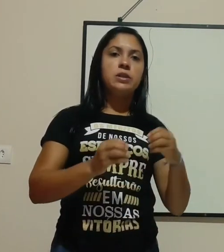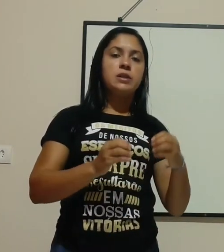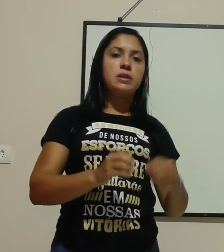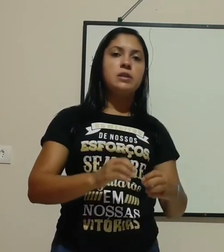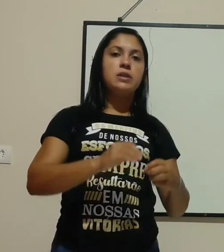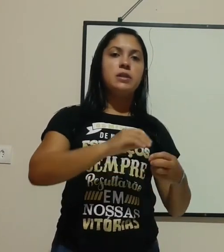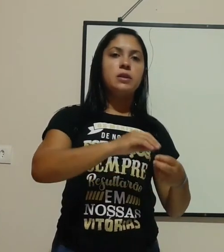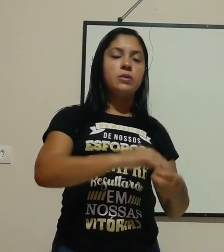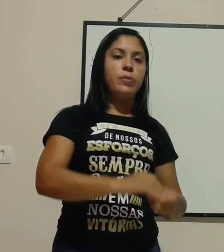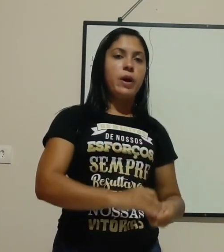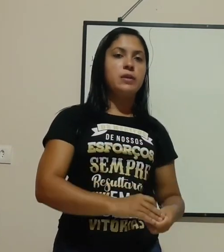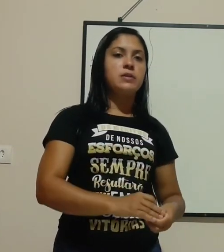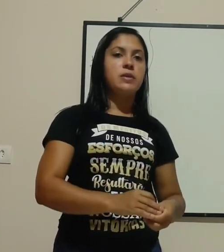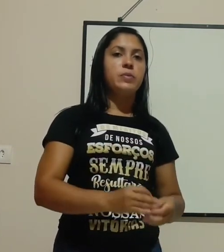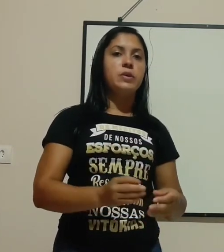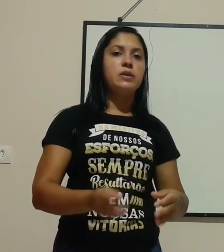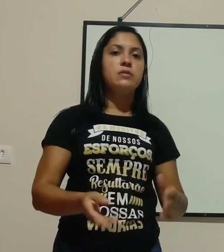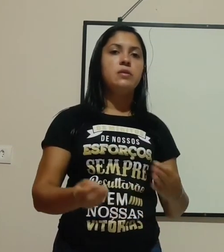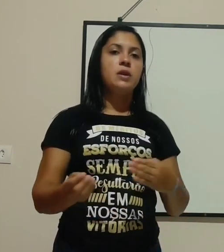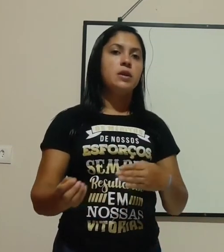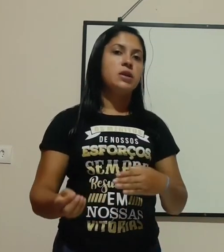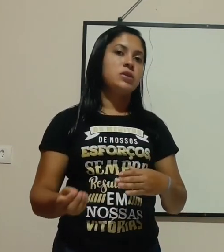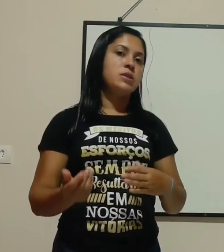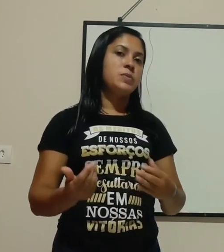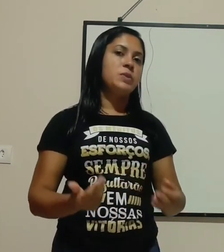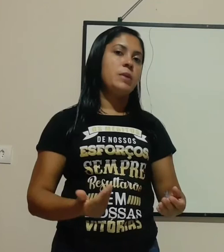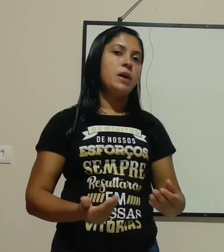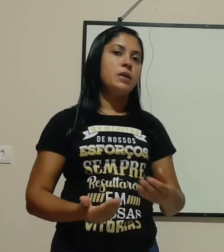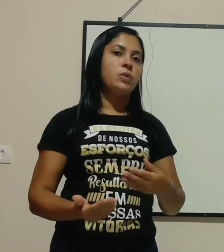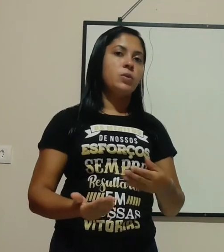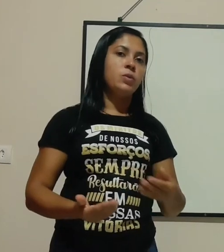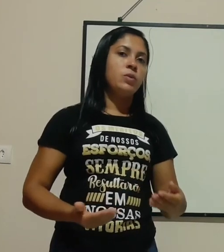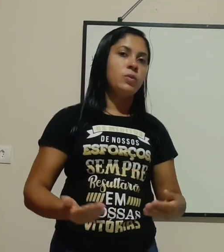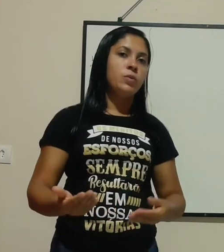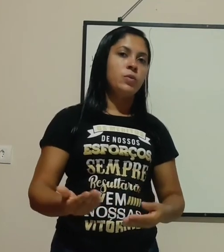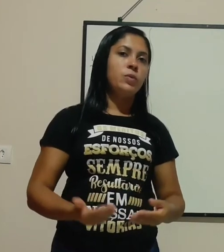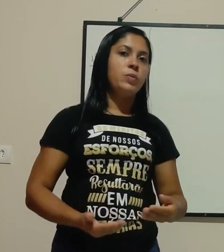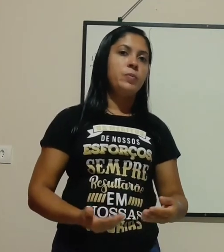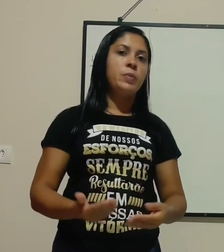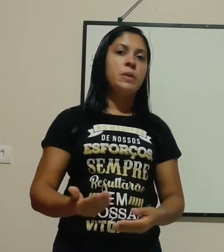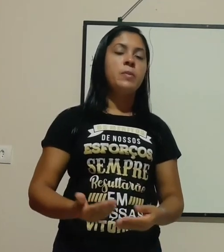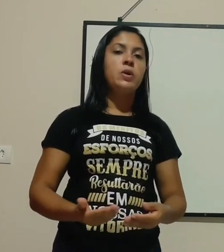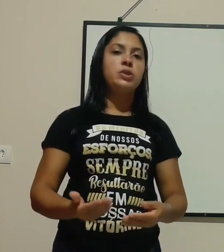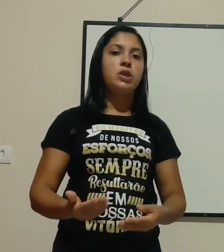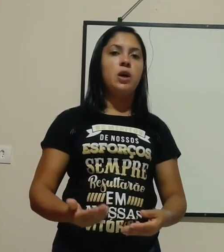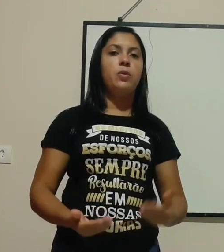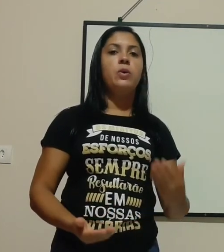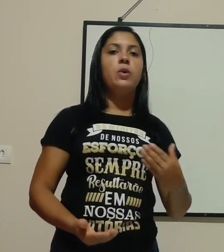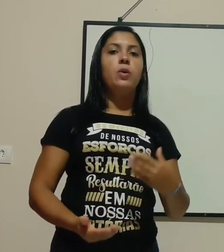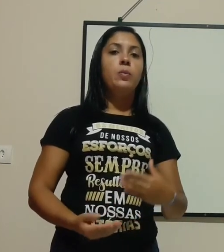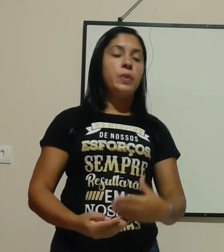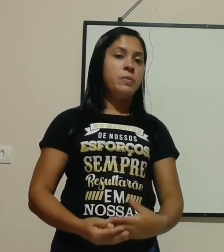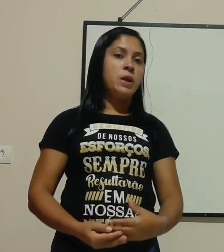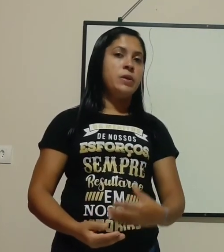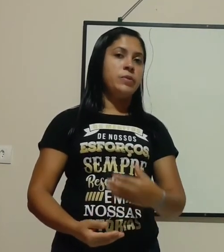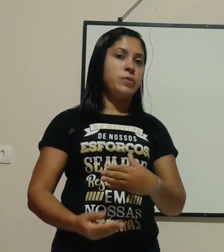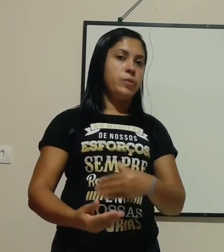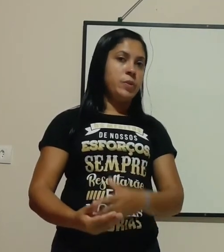necessita do básico. É por isso que a gente sempre trabalha com o primordial, o primeiro, o